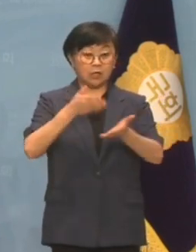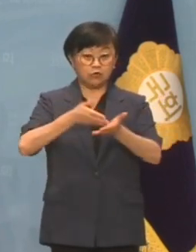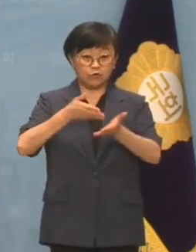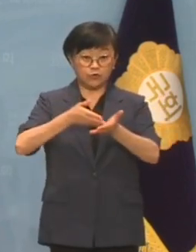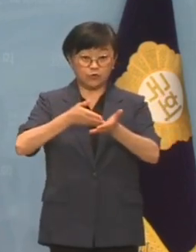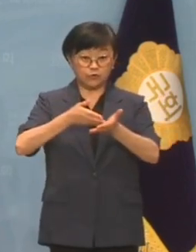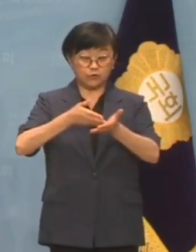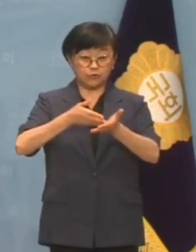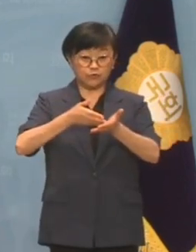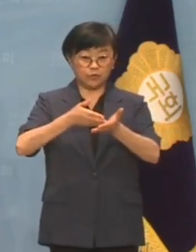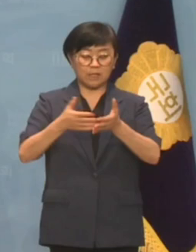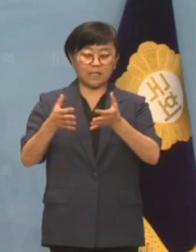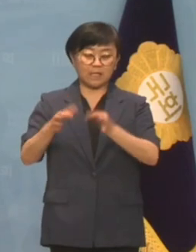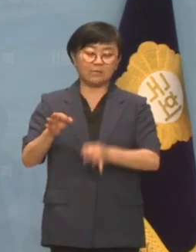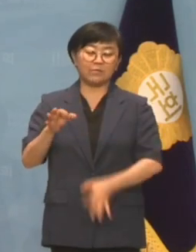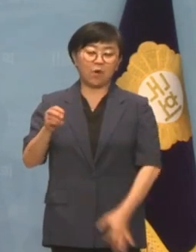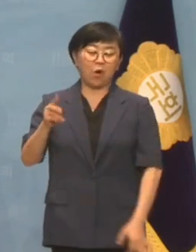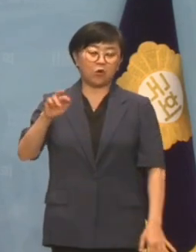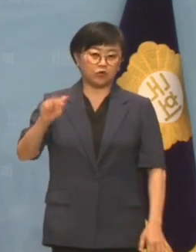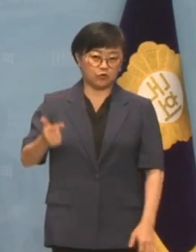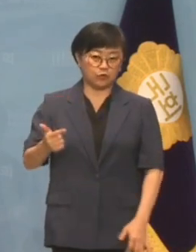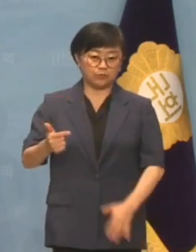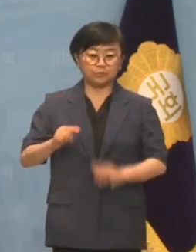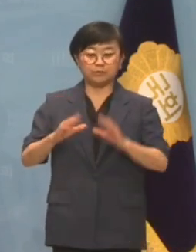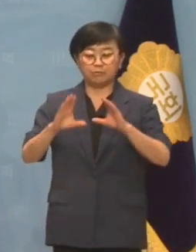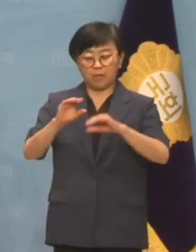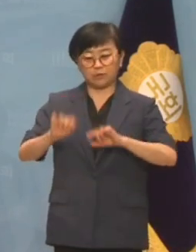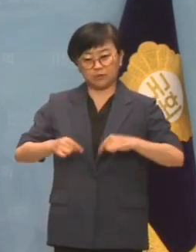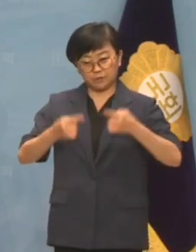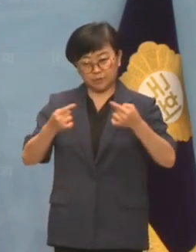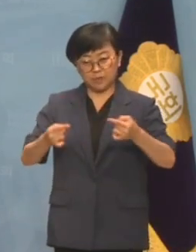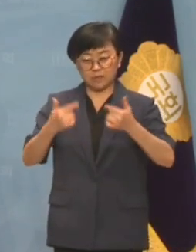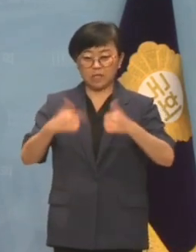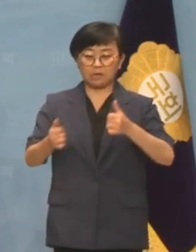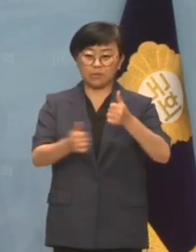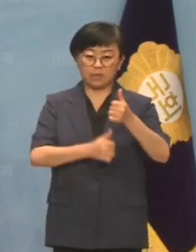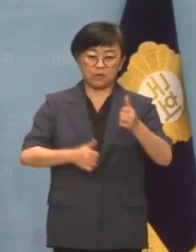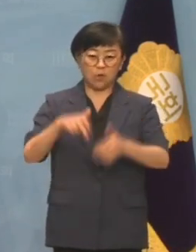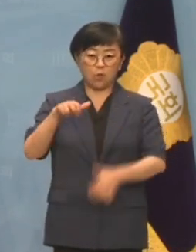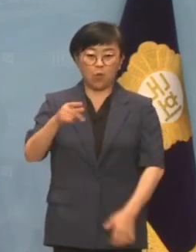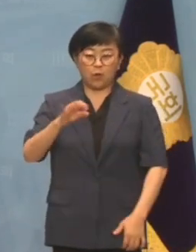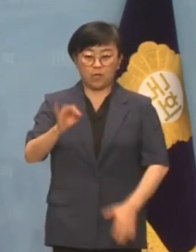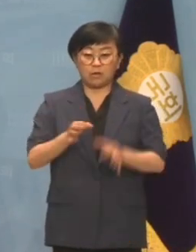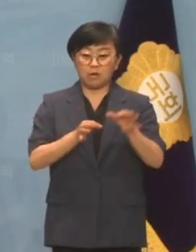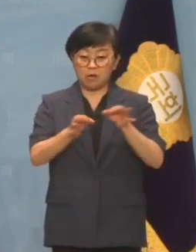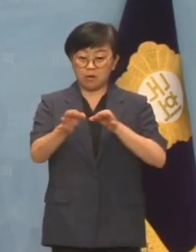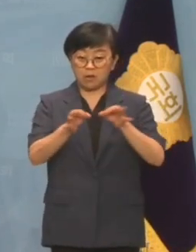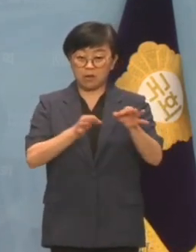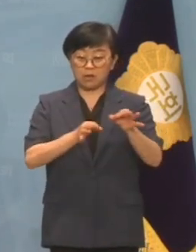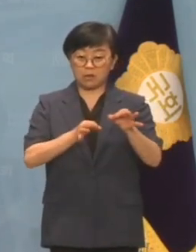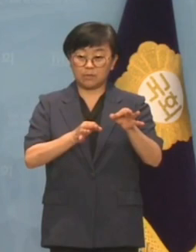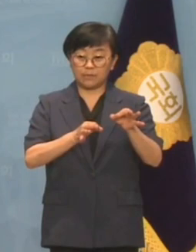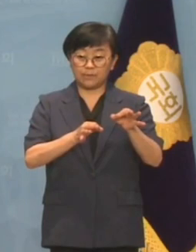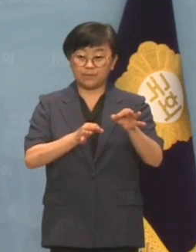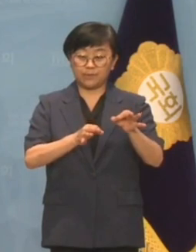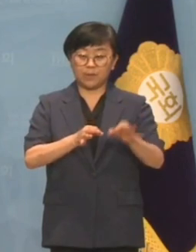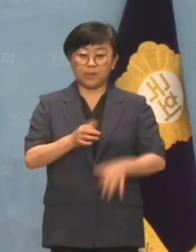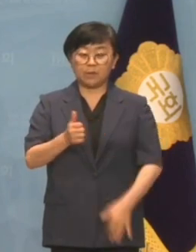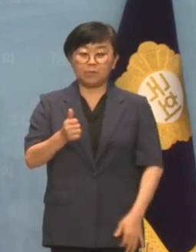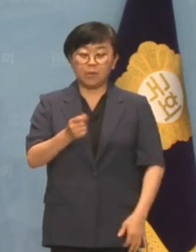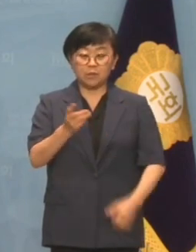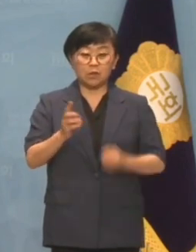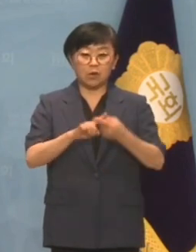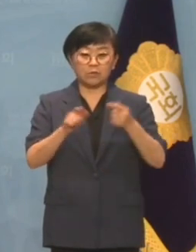공장장 출신 김호준 씨의 유튜브 방송에 출연해 상임위 중 코인 거래는 몇천 원 수준이라며